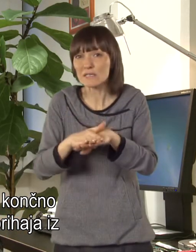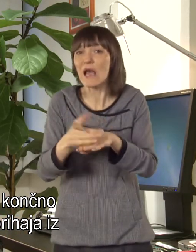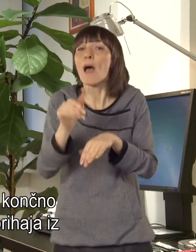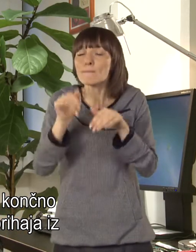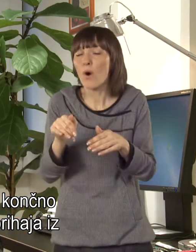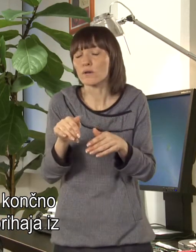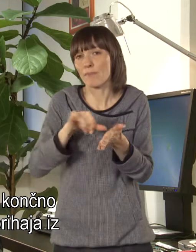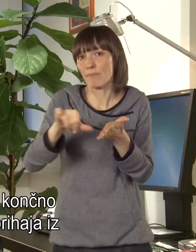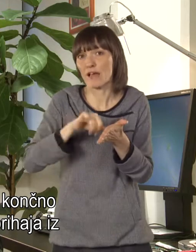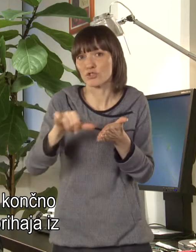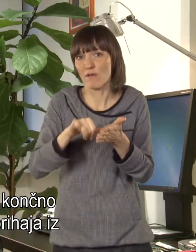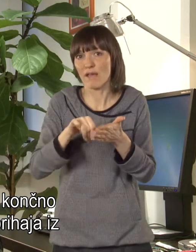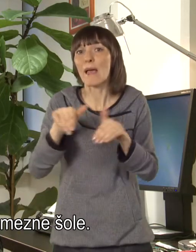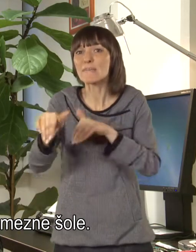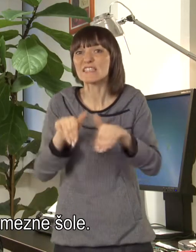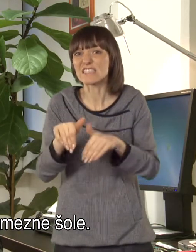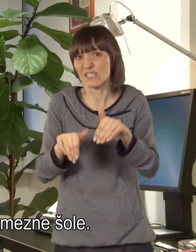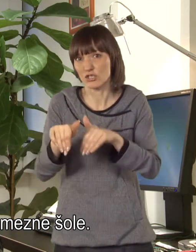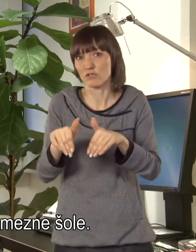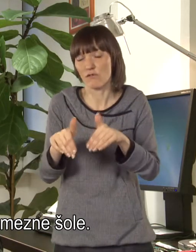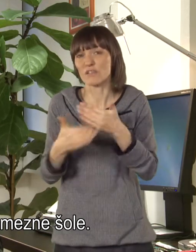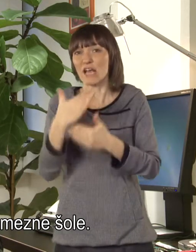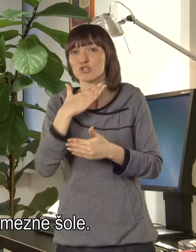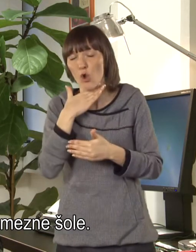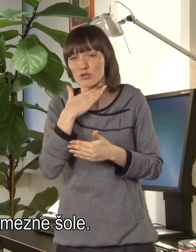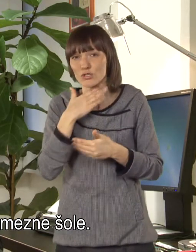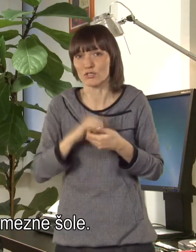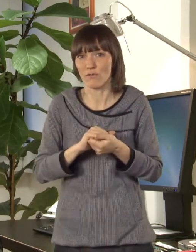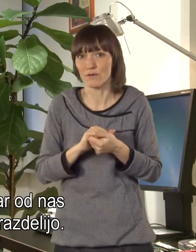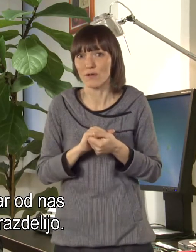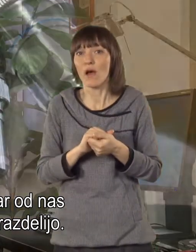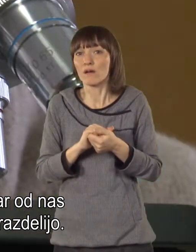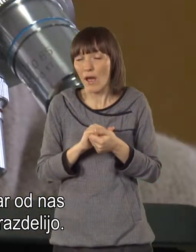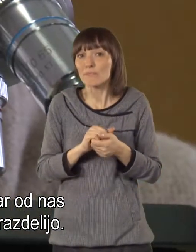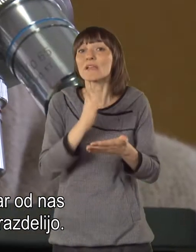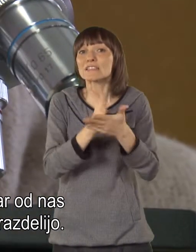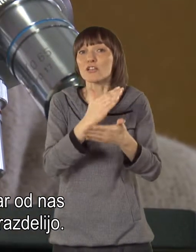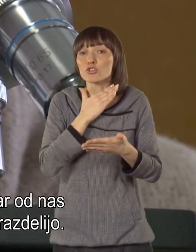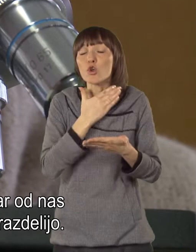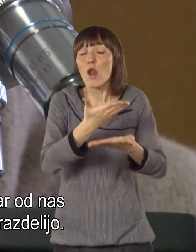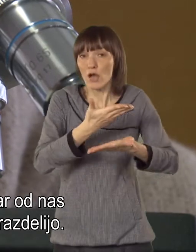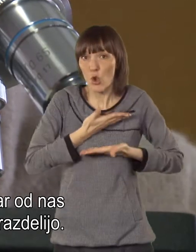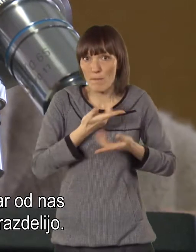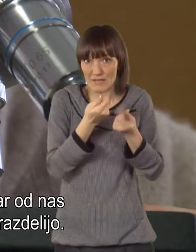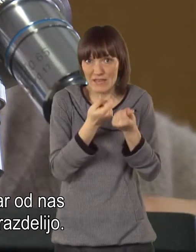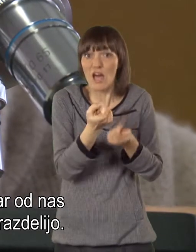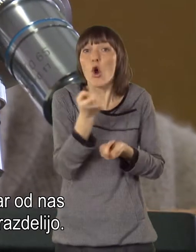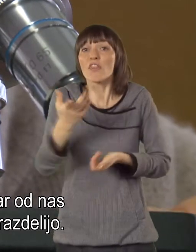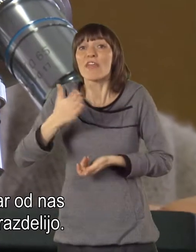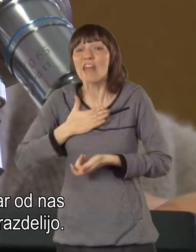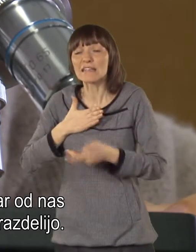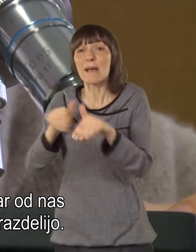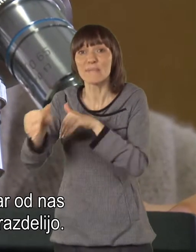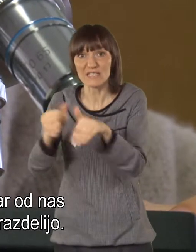pokritje prihaja z ministrstva, ne z vsake šole same. Torej srednje šole prejmejo denar od